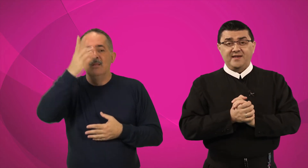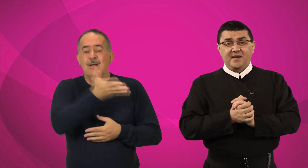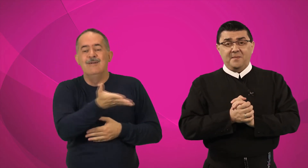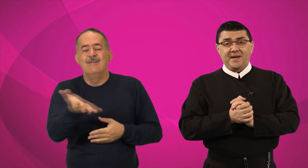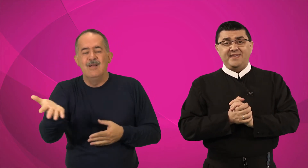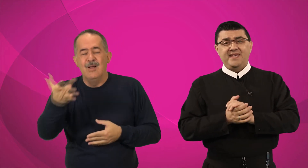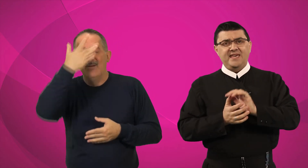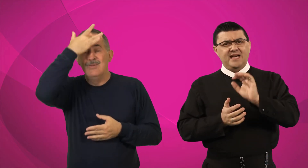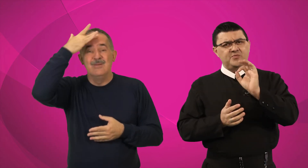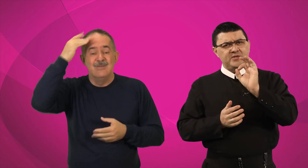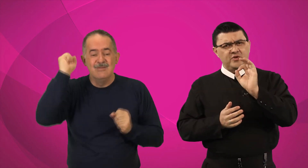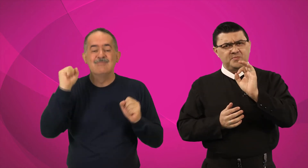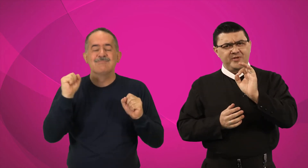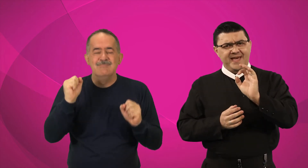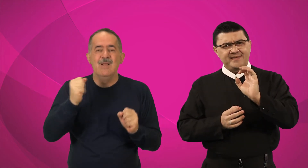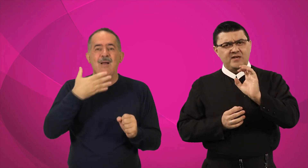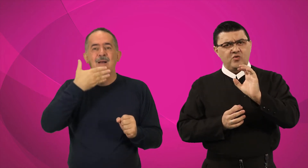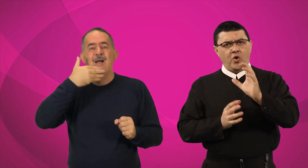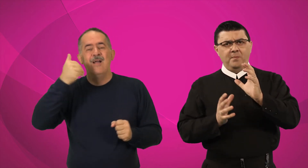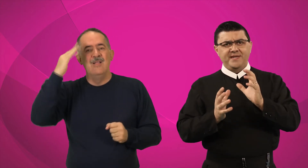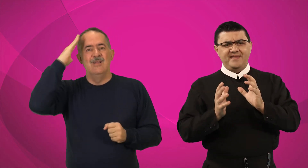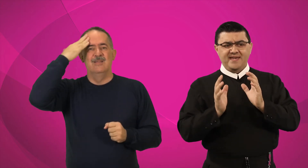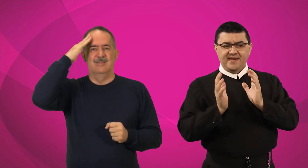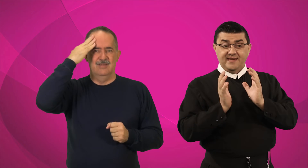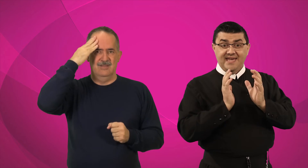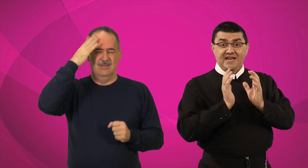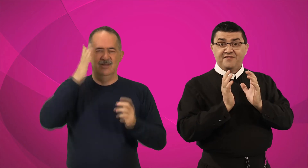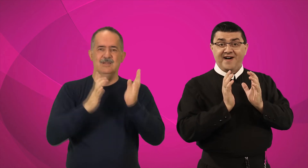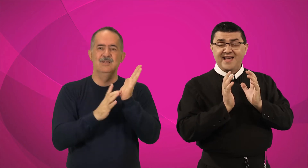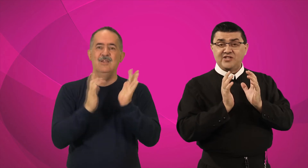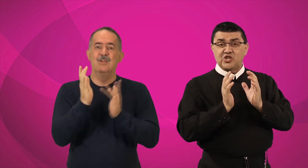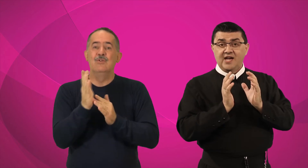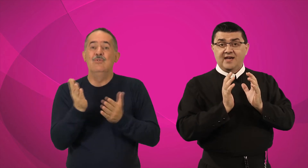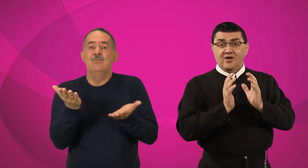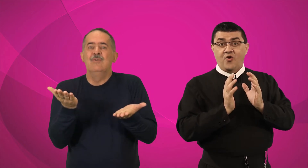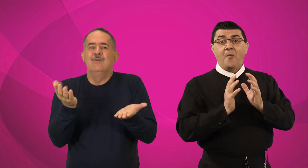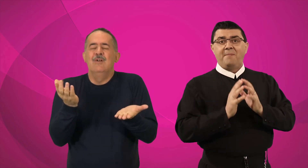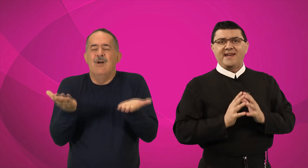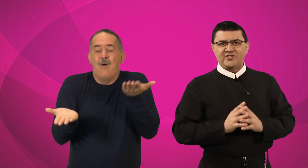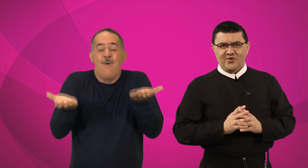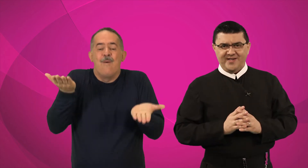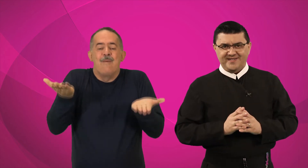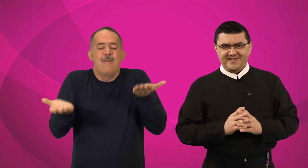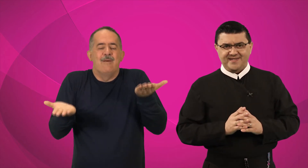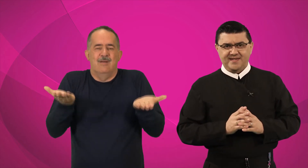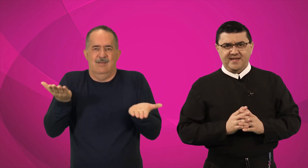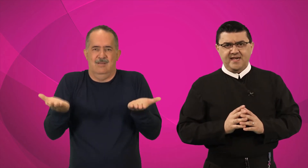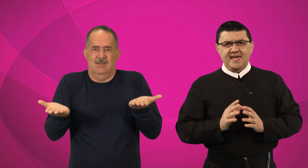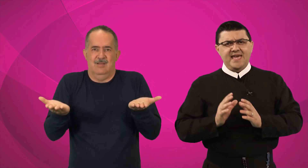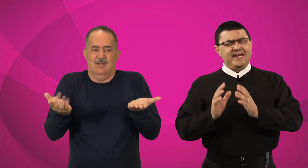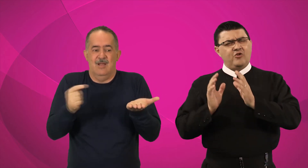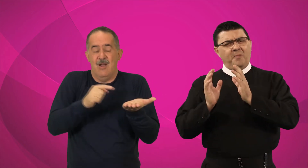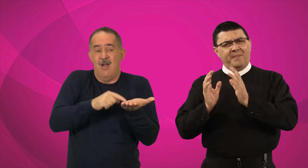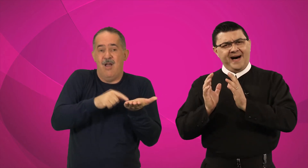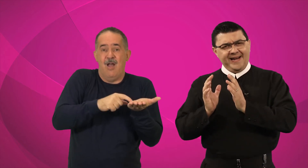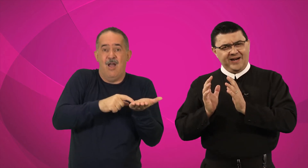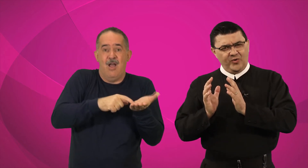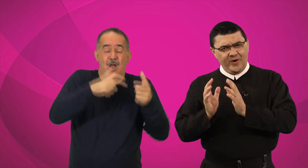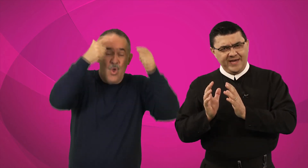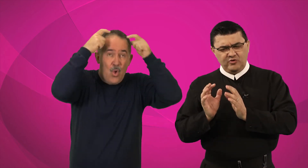para que as pessoas pudessem compreender. Ele faz comparações. Ele compara o reino